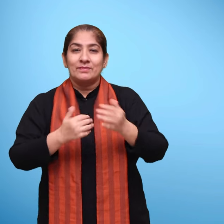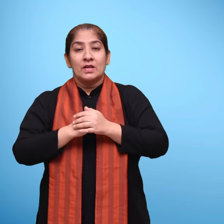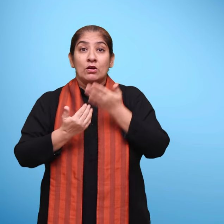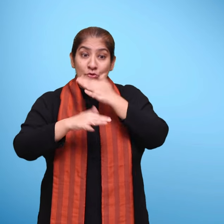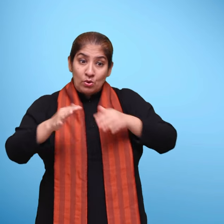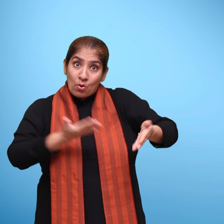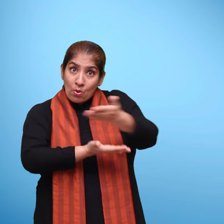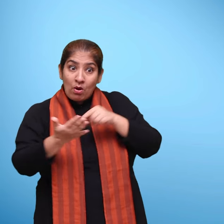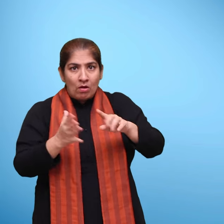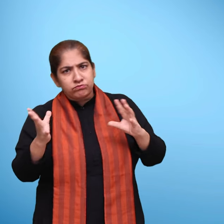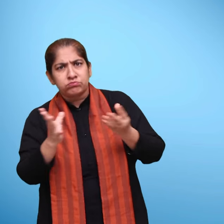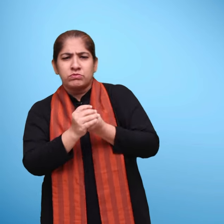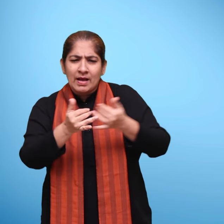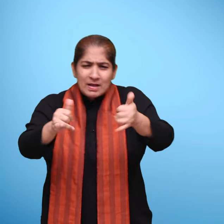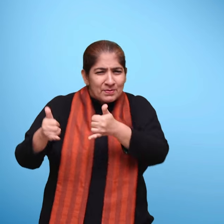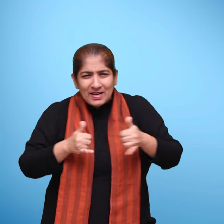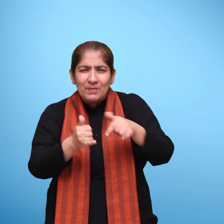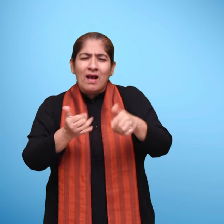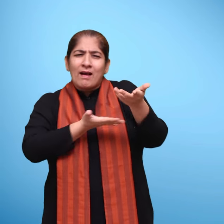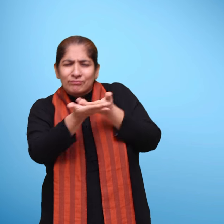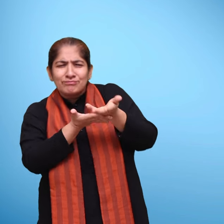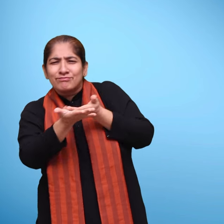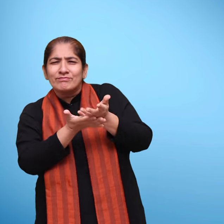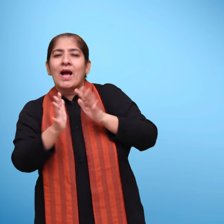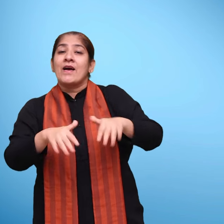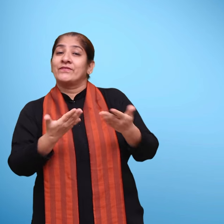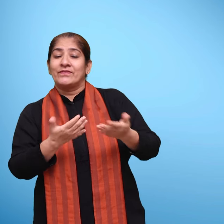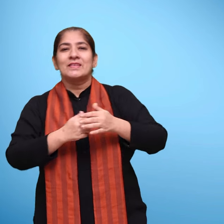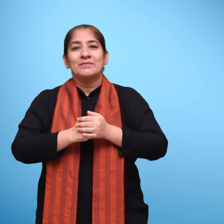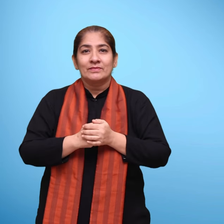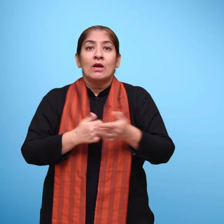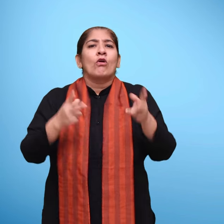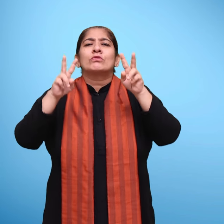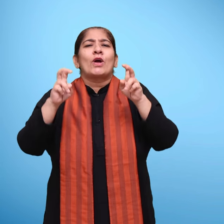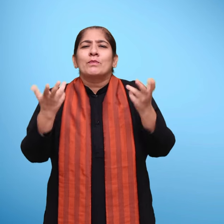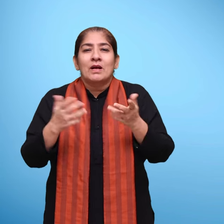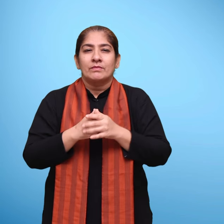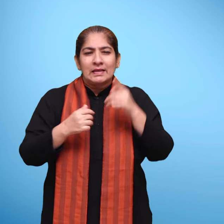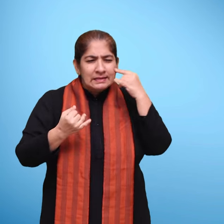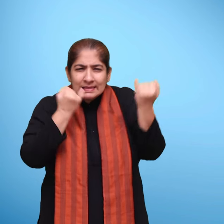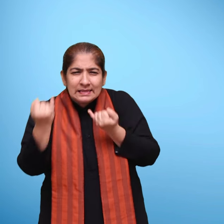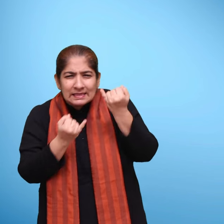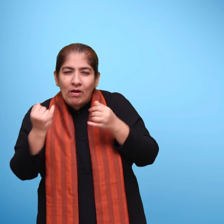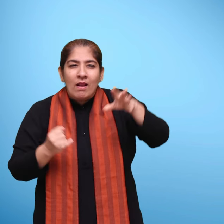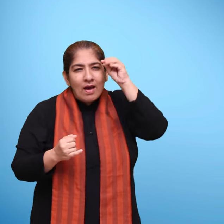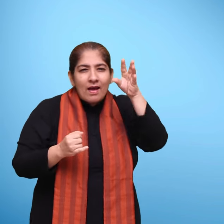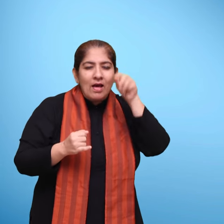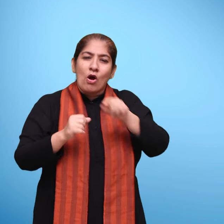कुछ बनाते समय एक दूसरे के विचारों को सुनेंगे खोजें, जाने, क्रिया कलापों के दौरान अपने परिवार